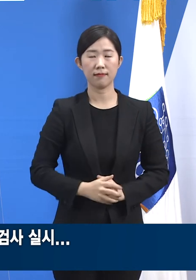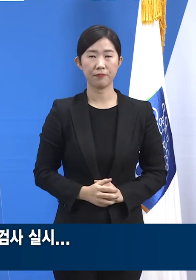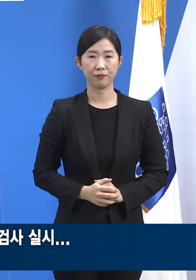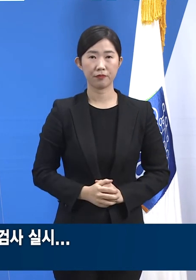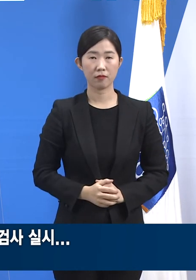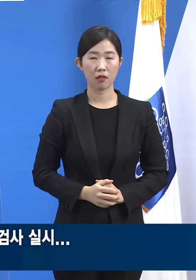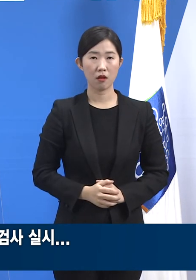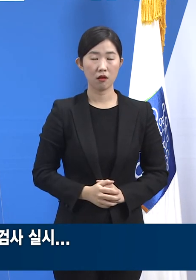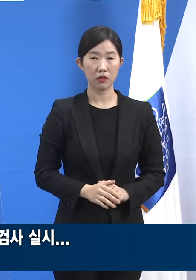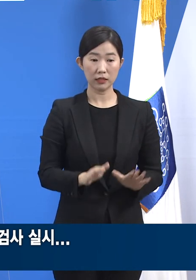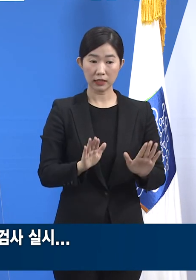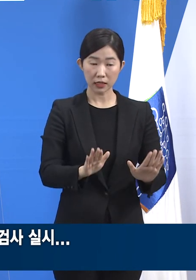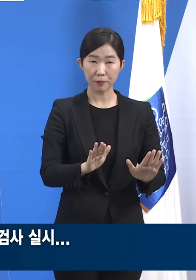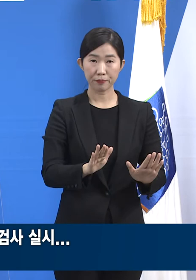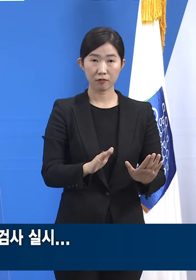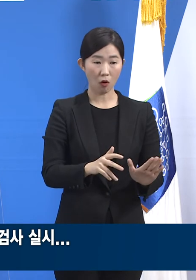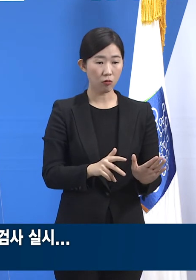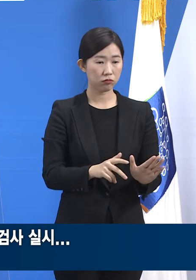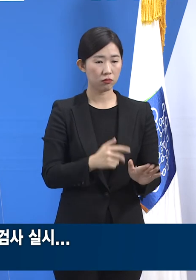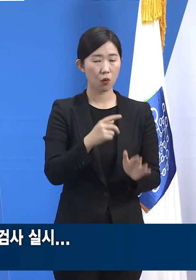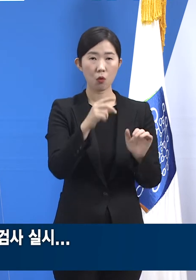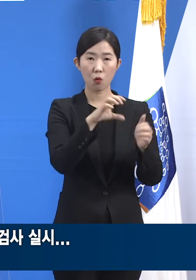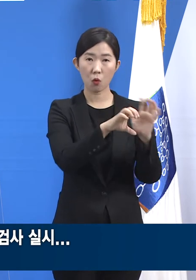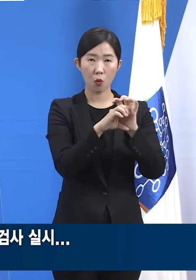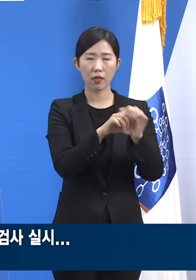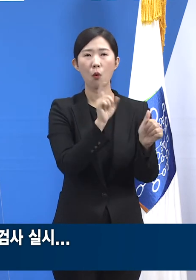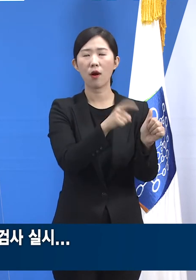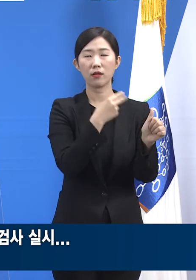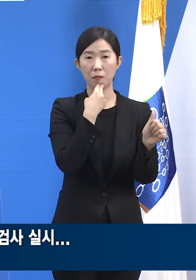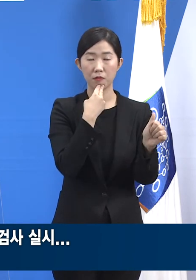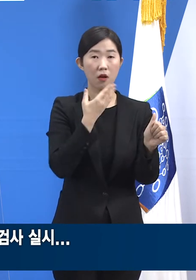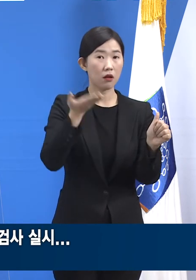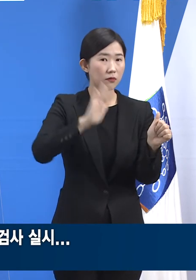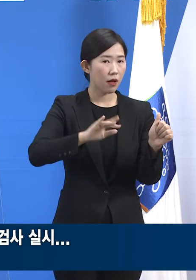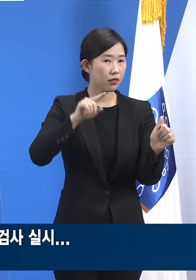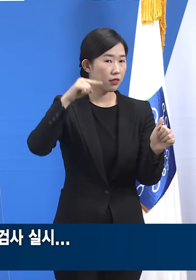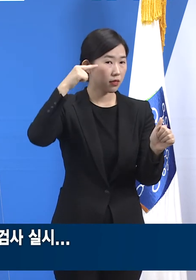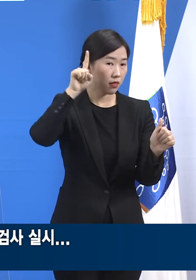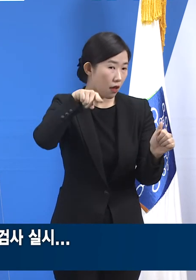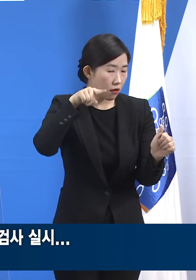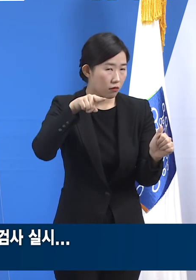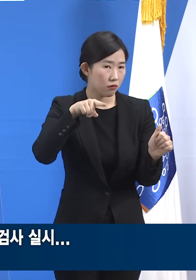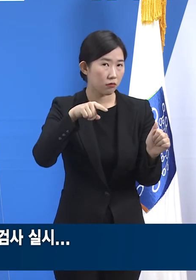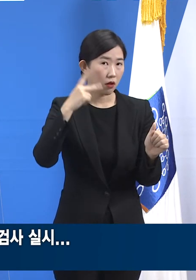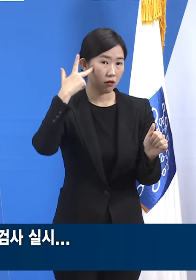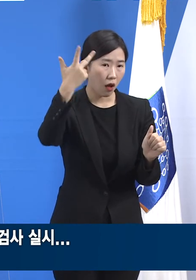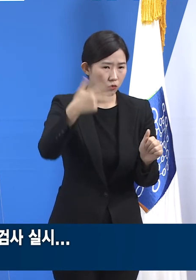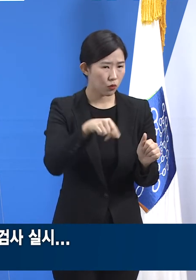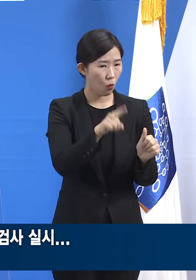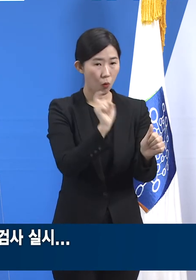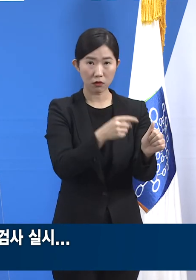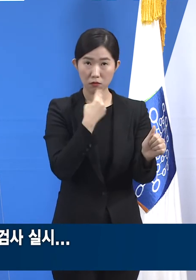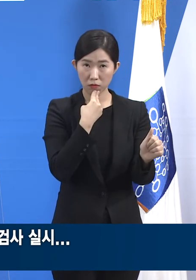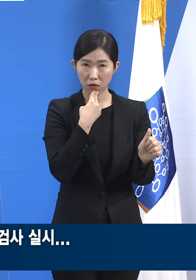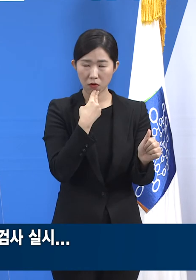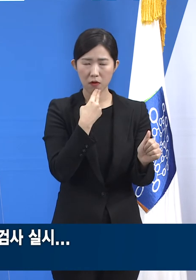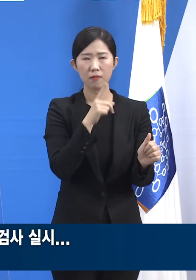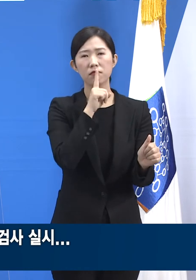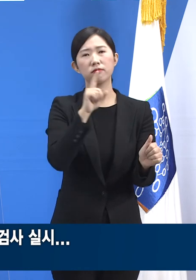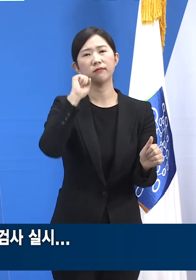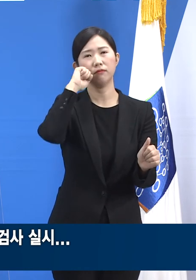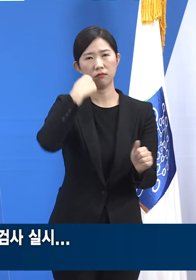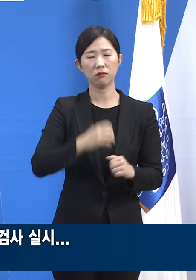음성값이 다음 날, 다음 주에도 그대로 유지된다고 말할 수 없기 때문입니다. 따라서